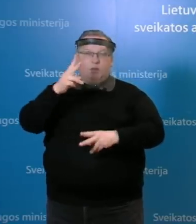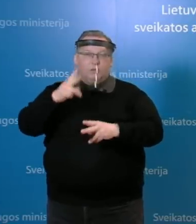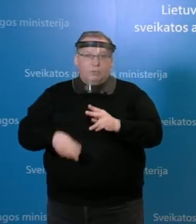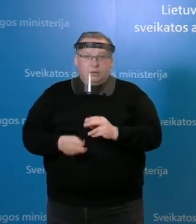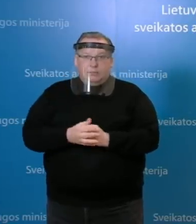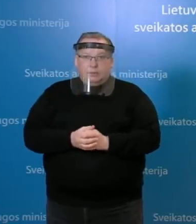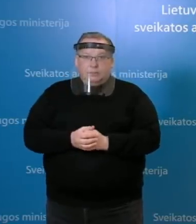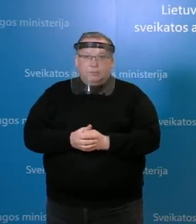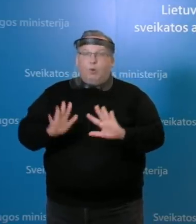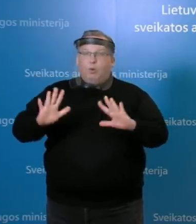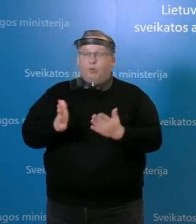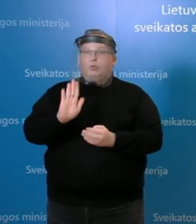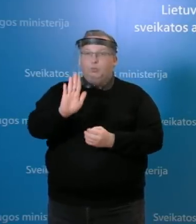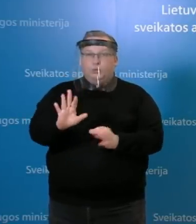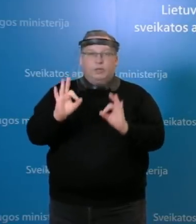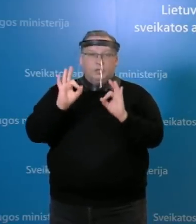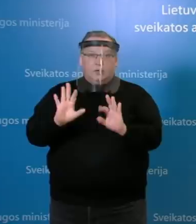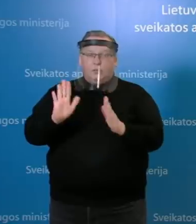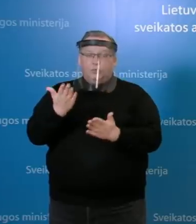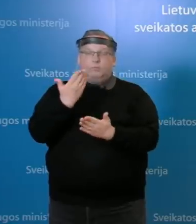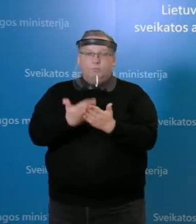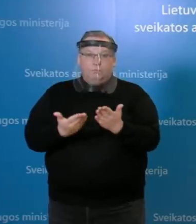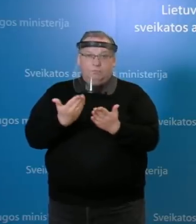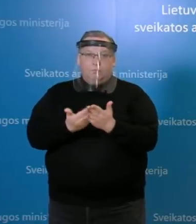koks jisai ir bus, jisai bus tikrai pagristas.